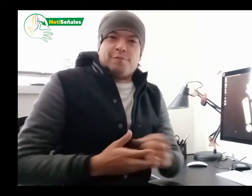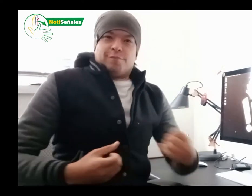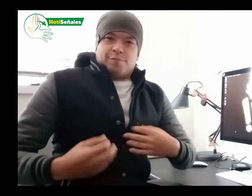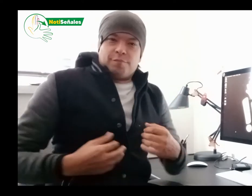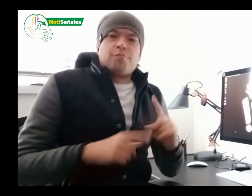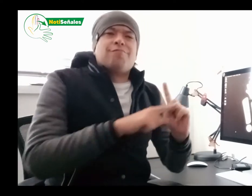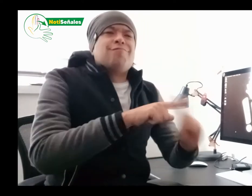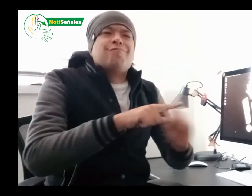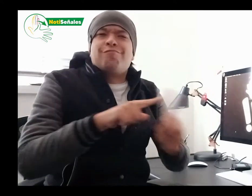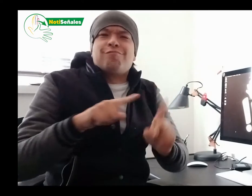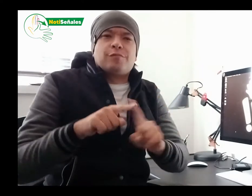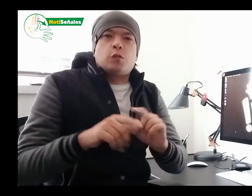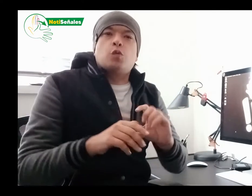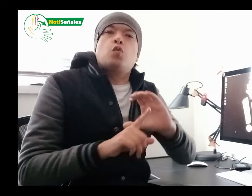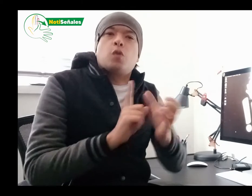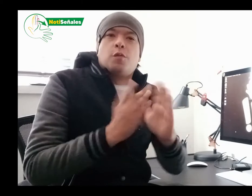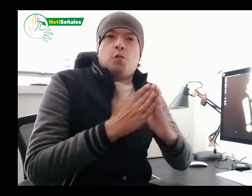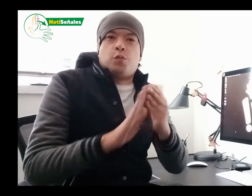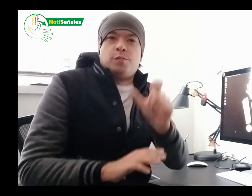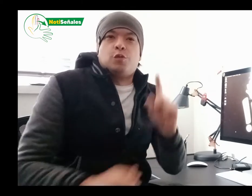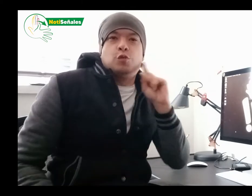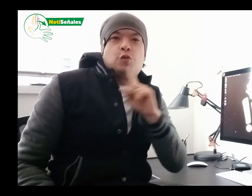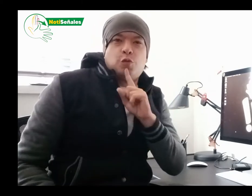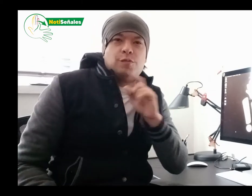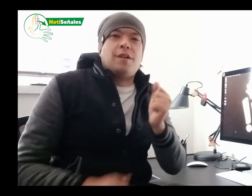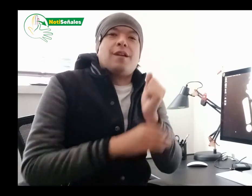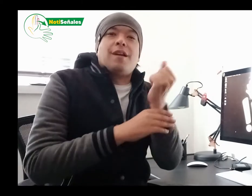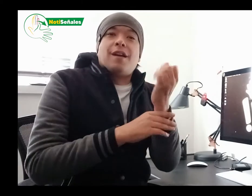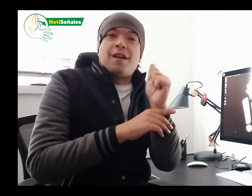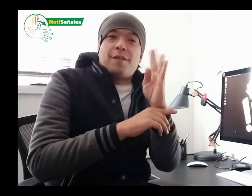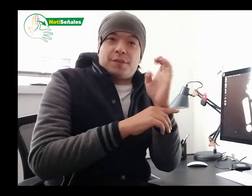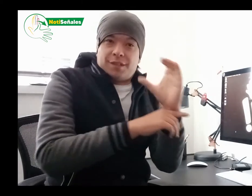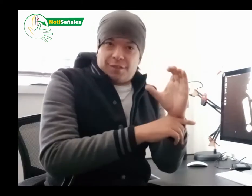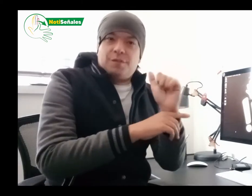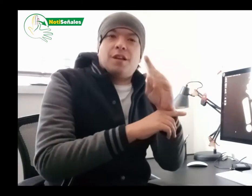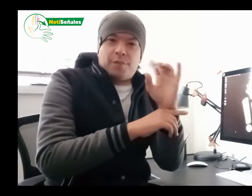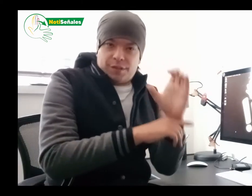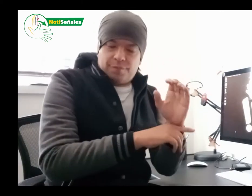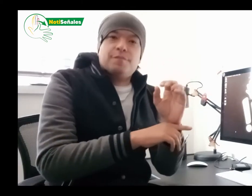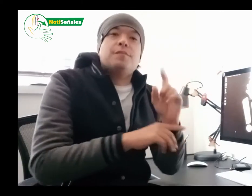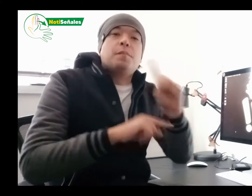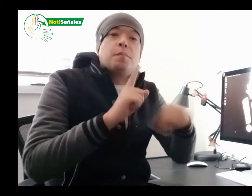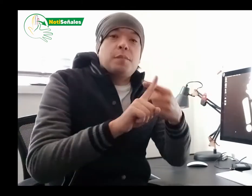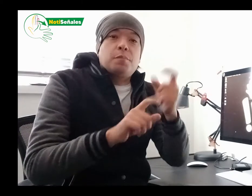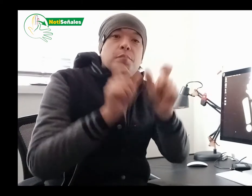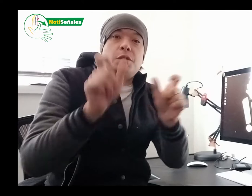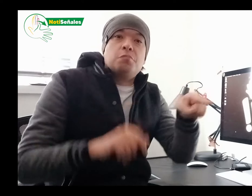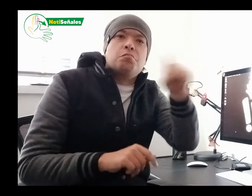para la cocina y demás implementos enfocados en la cultura de la comunidad sorda, como lo es el alfabeto en lengua de señas.